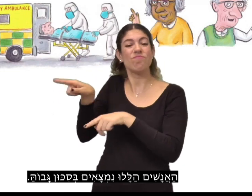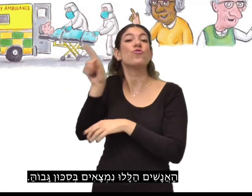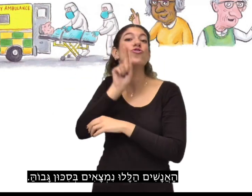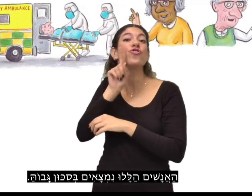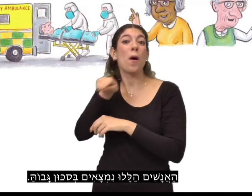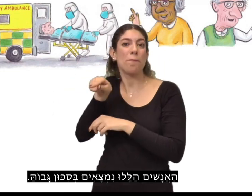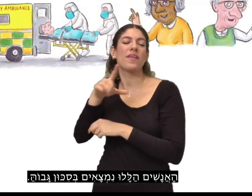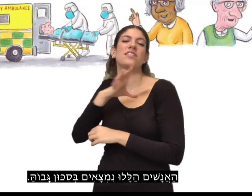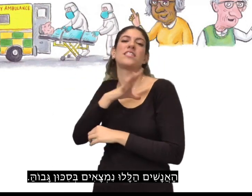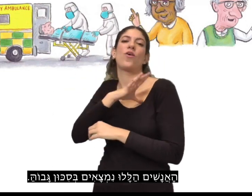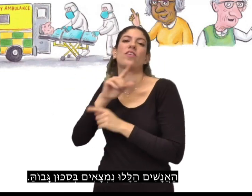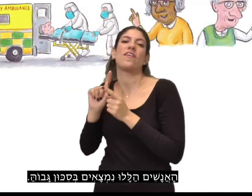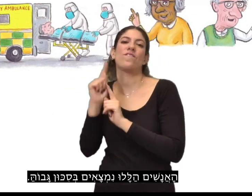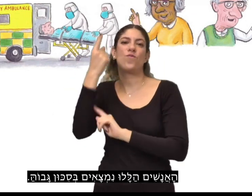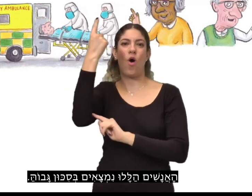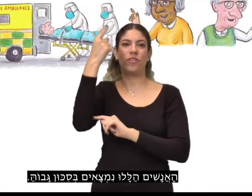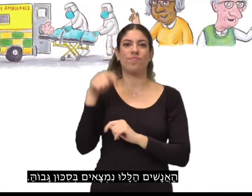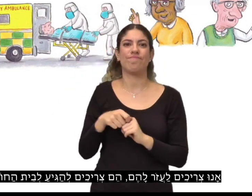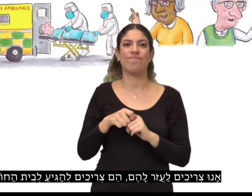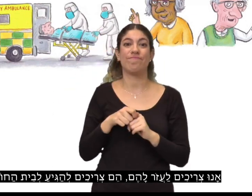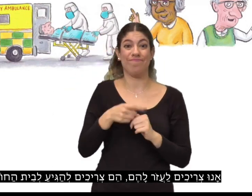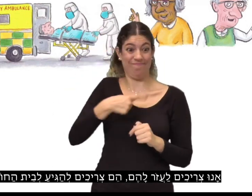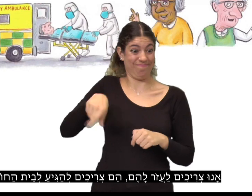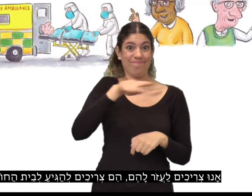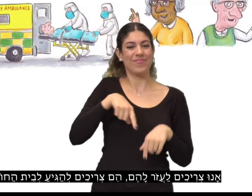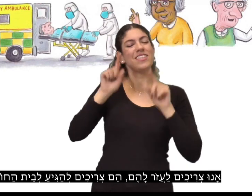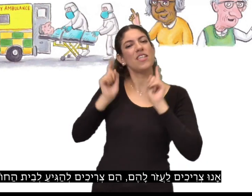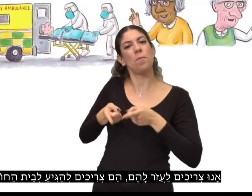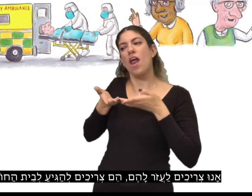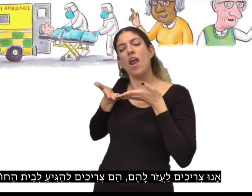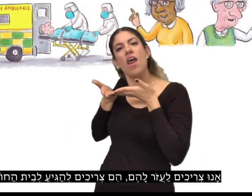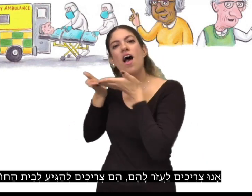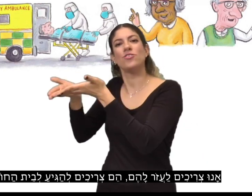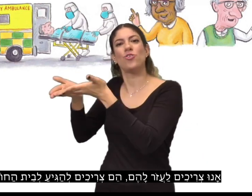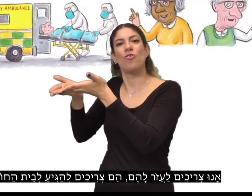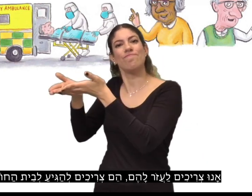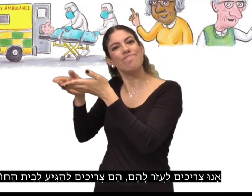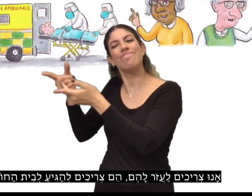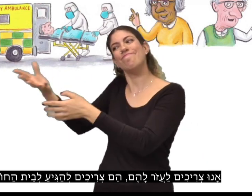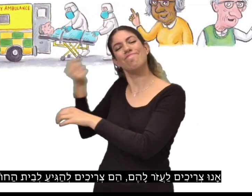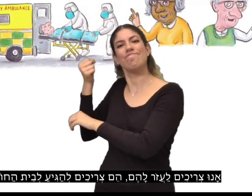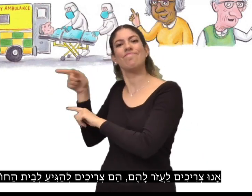בסיכון גבוה. אנו צריכים לעזור להם. הם צריכים להגיע לבית החולים.